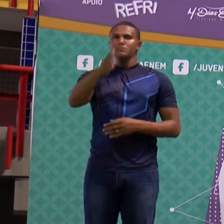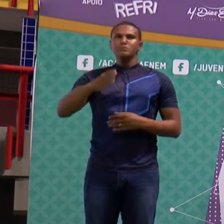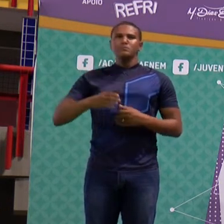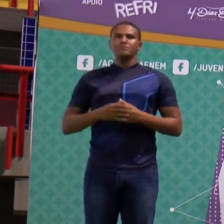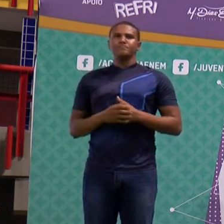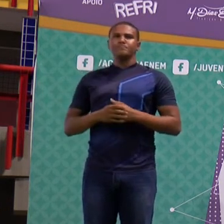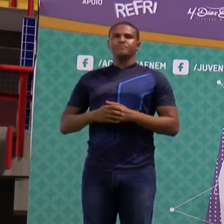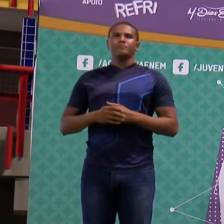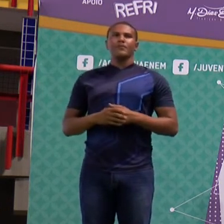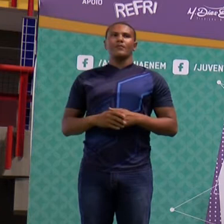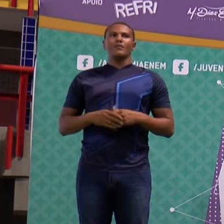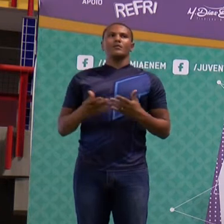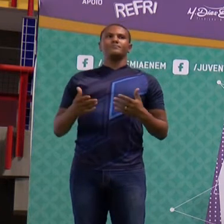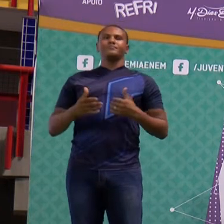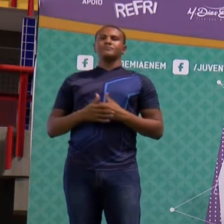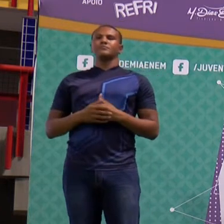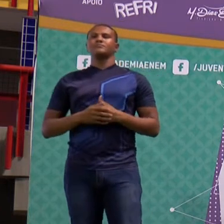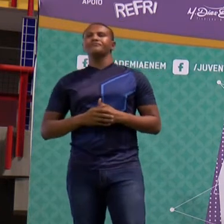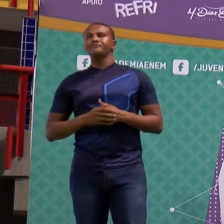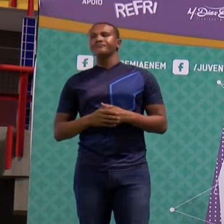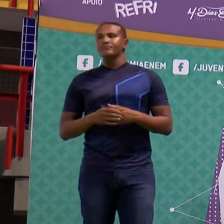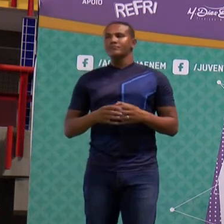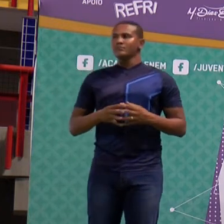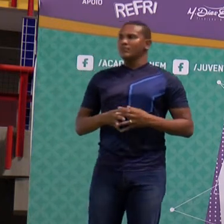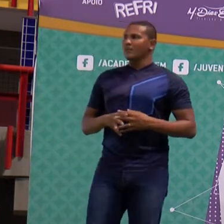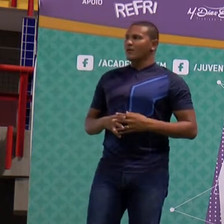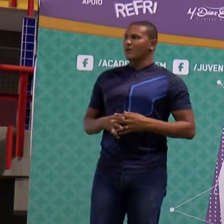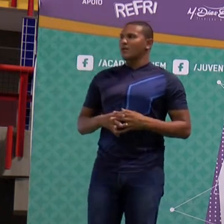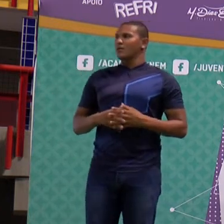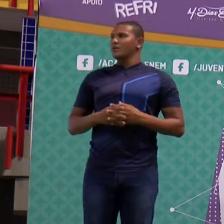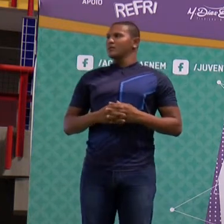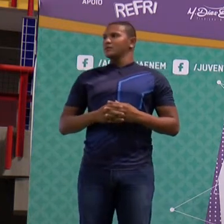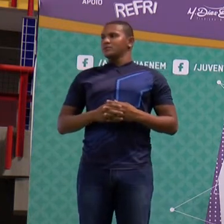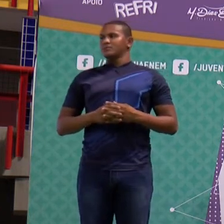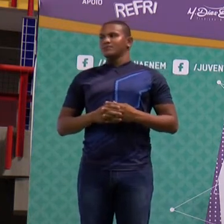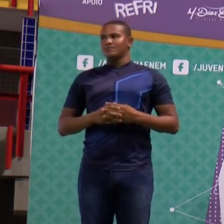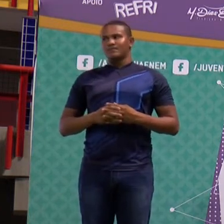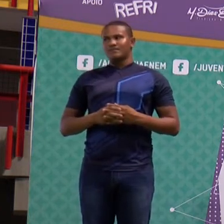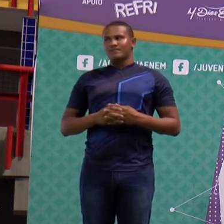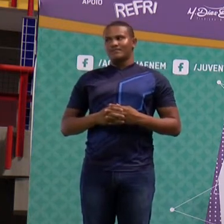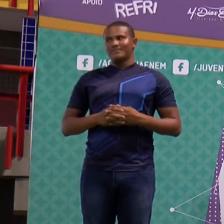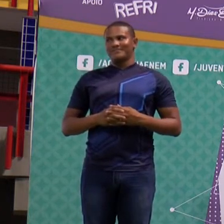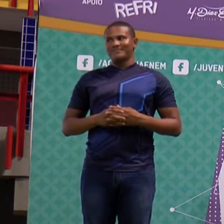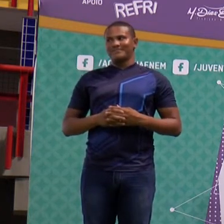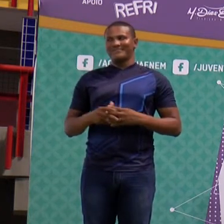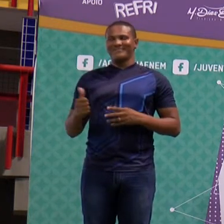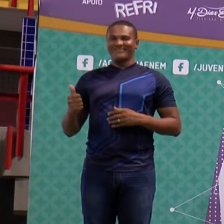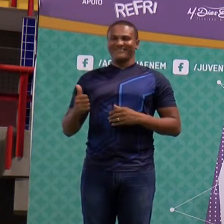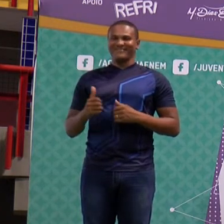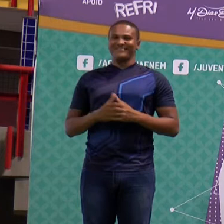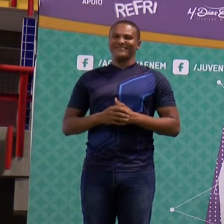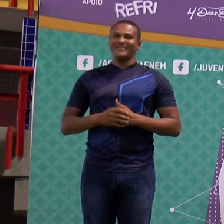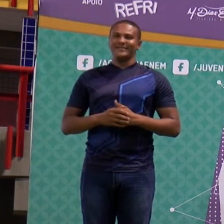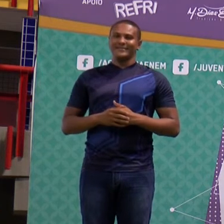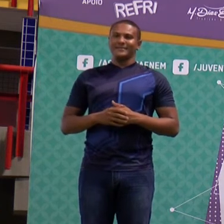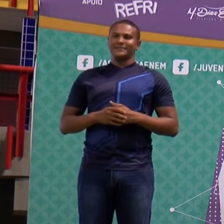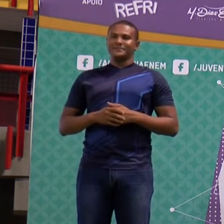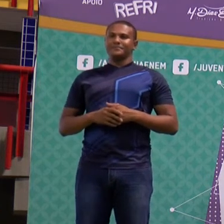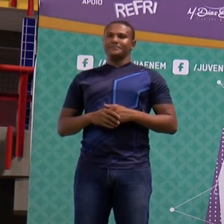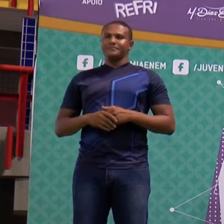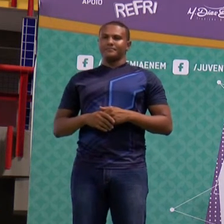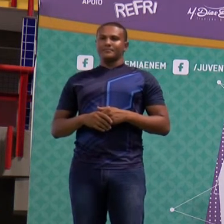ou envia o som diretamente. Então, deixa essa partezinha do envio som diretamente destacado.